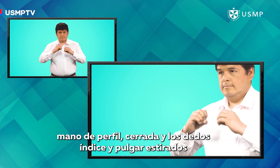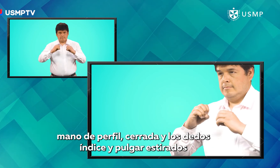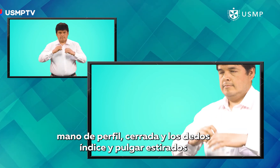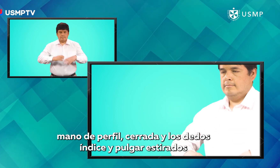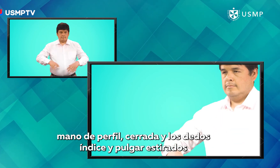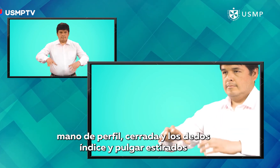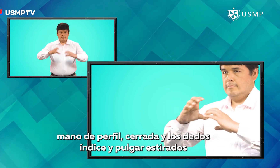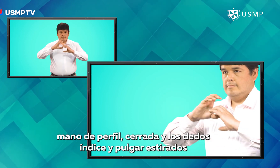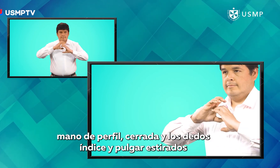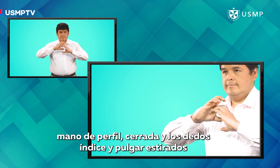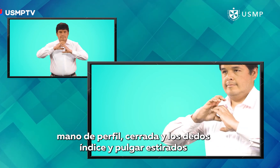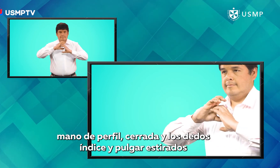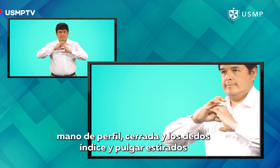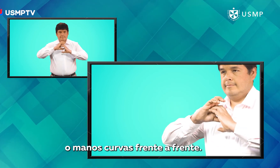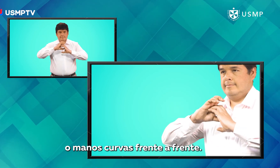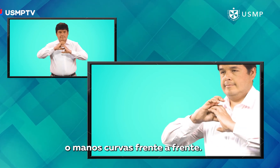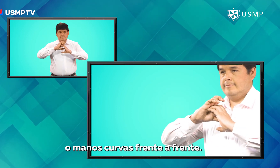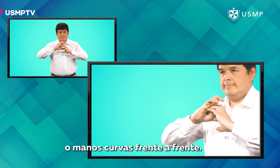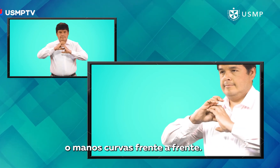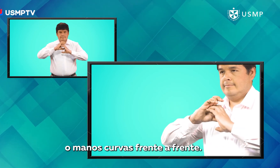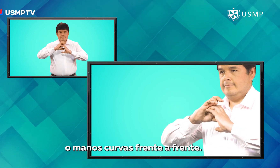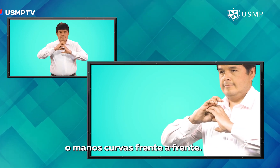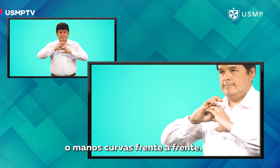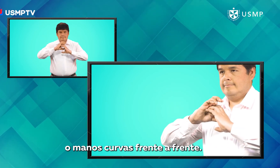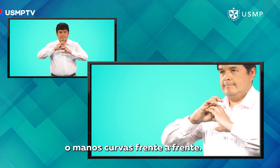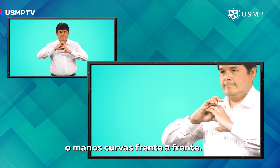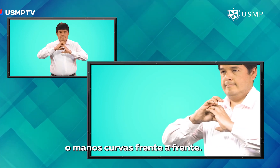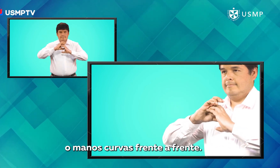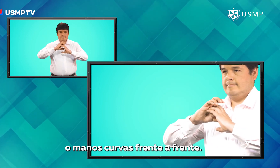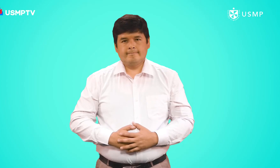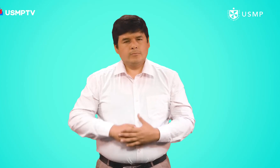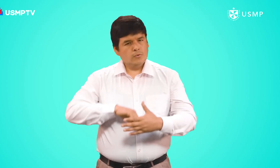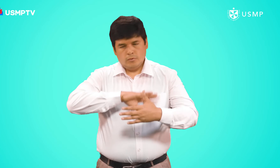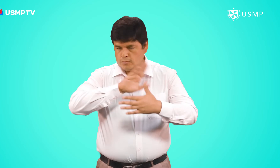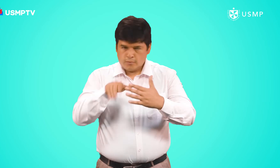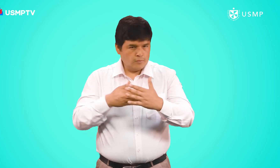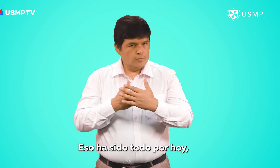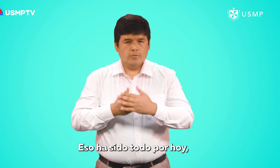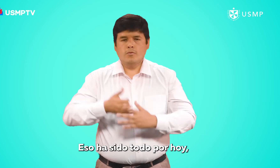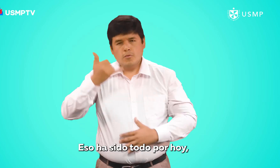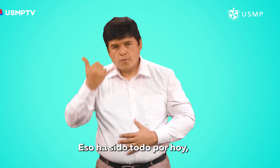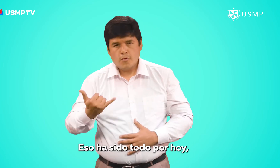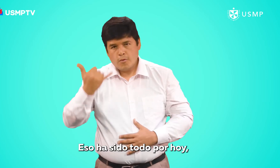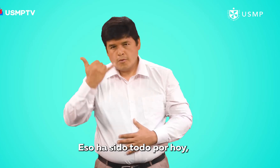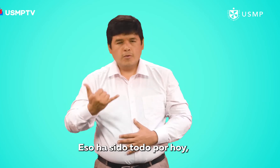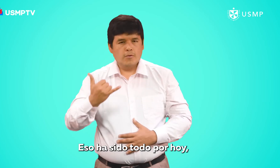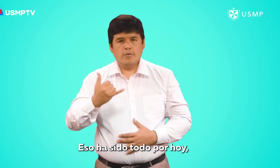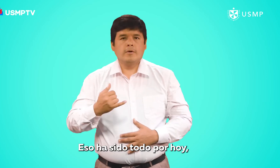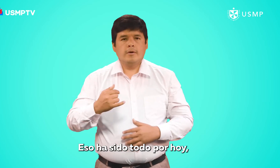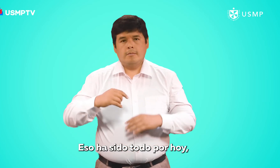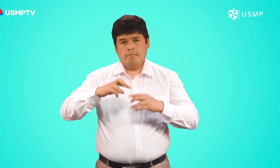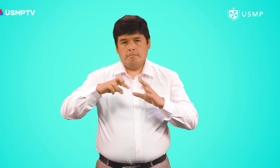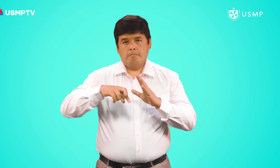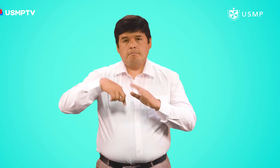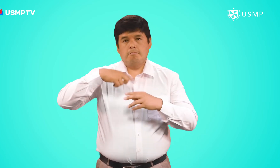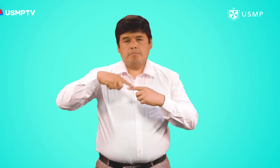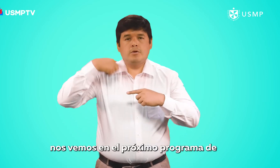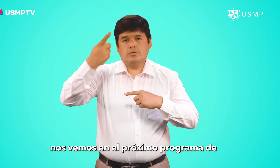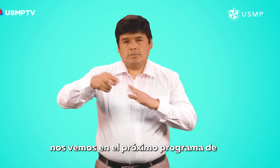índice y pulgar estirados o manos curvas frente a frente. Eso ha sido todo por hoy. Nos vemos